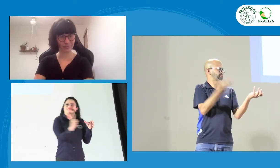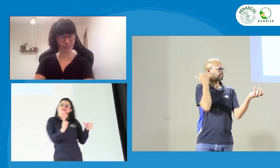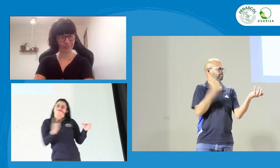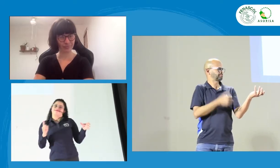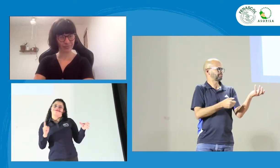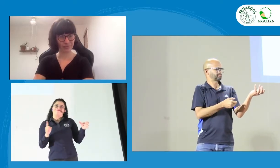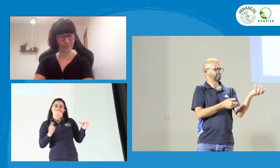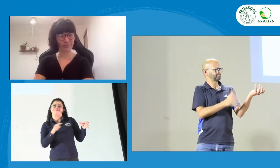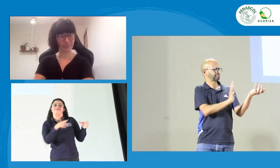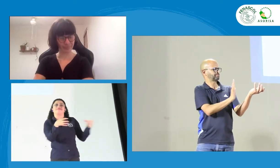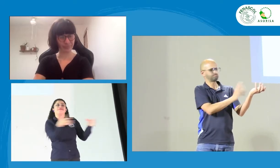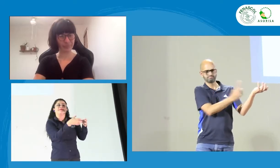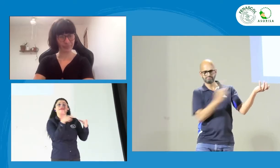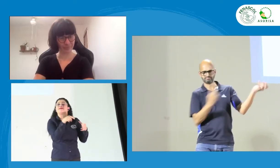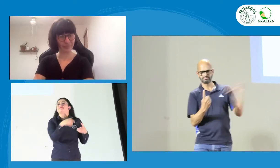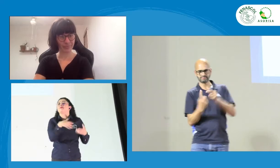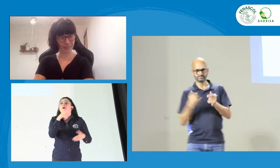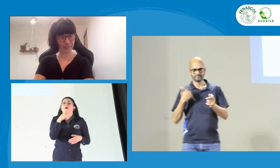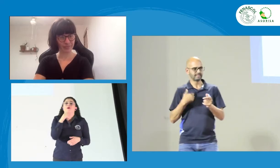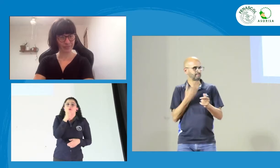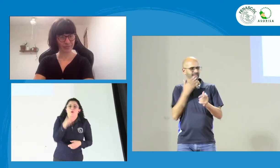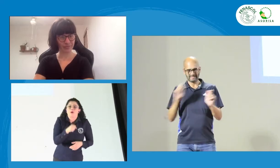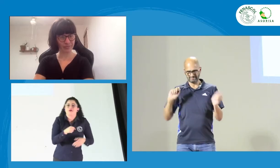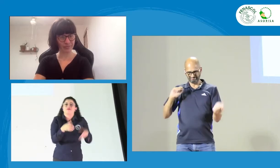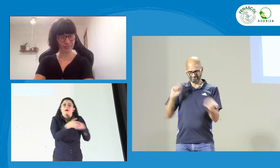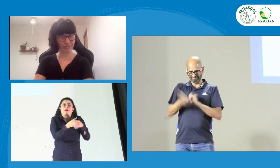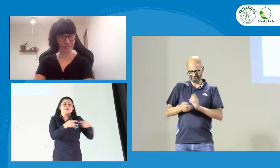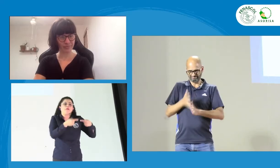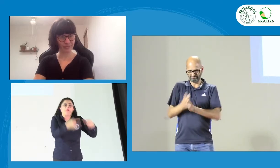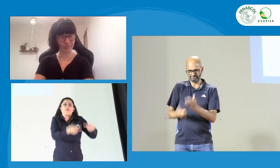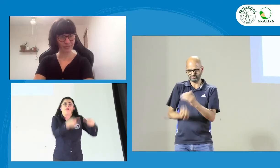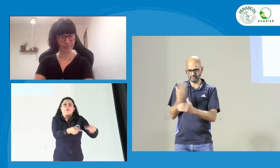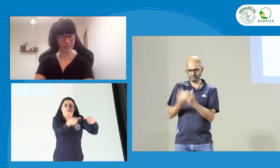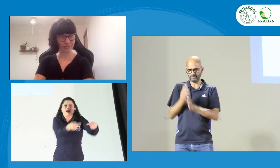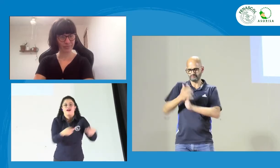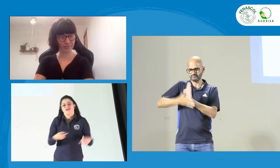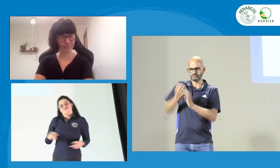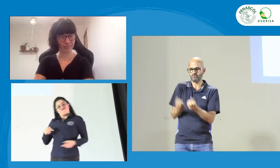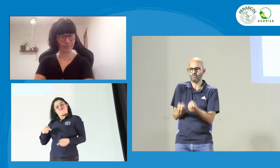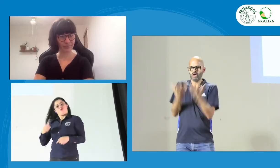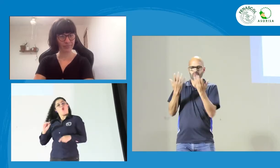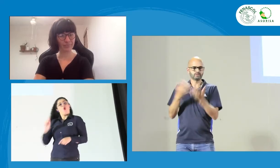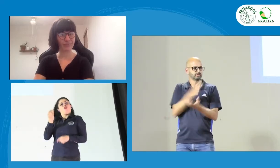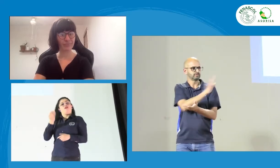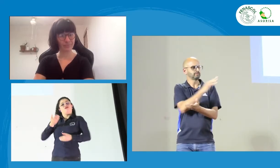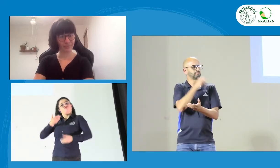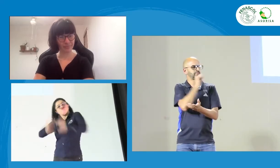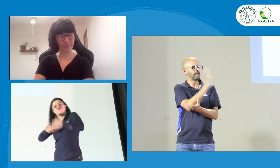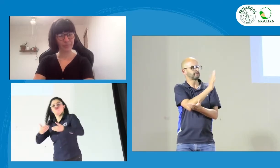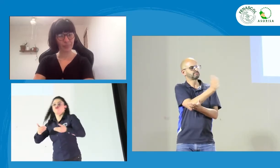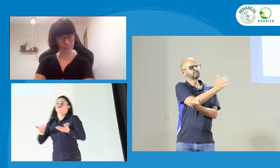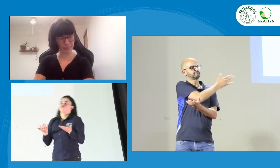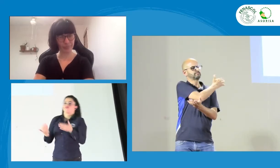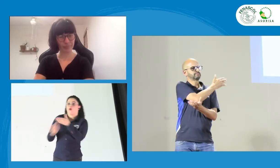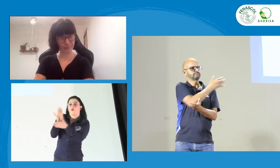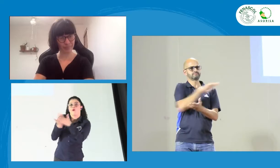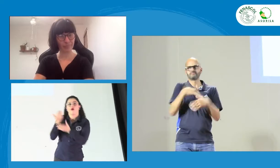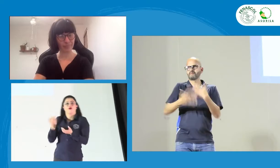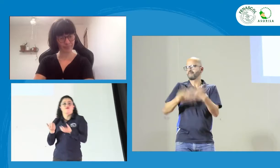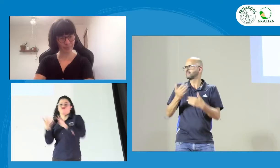y su lengua de señas dicen que es, que es vieja, que es de antes. Y entonces prefieren hacer un cambio de lengua de señas que, y dejar a